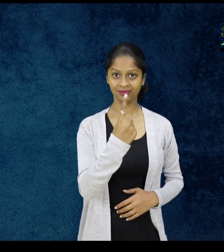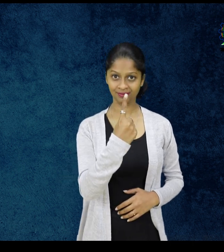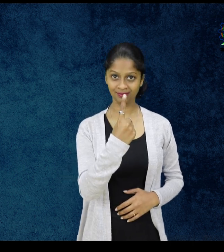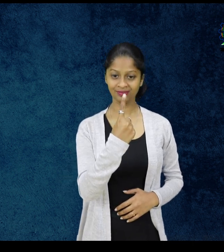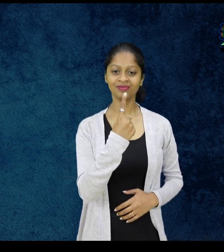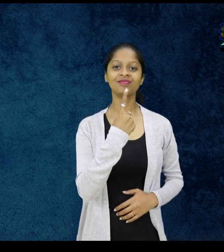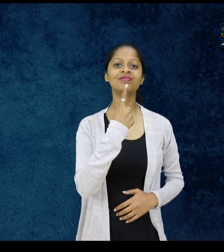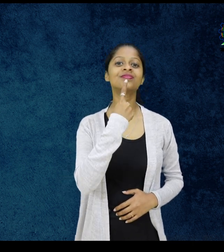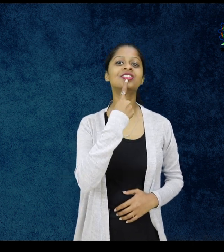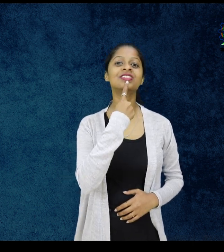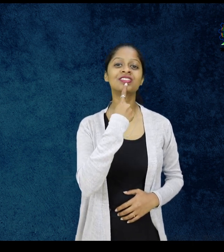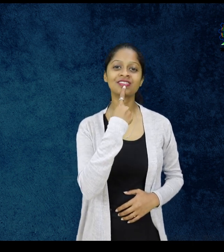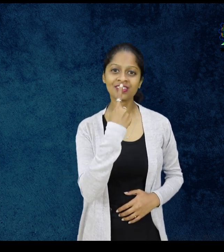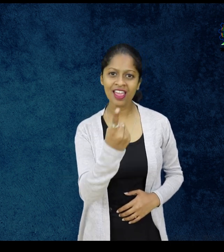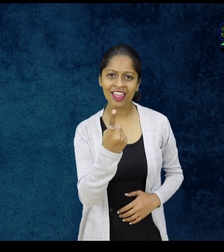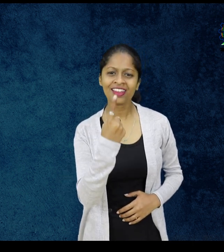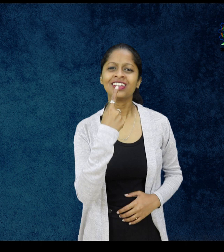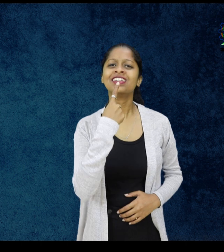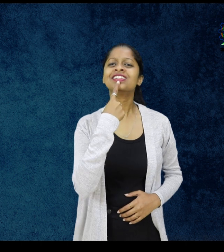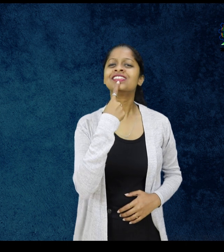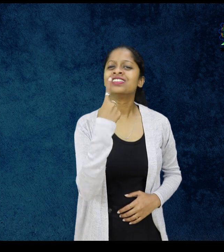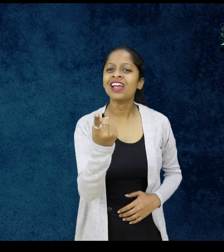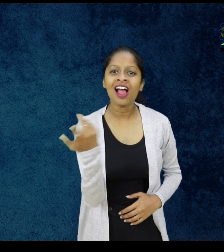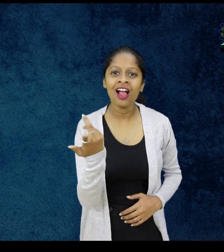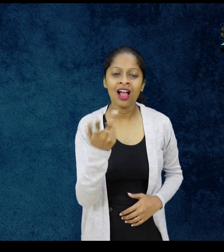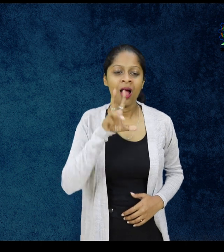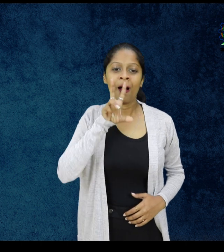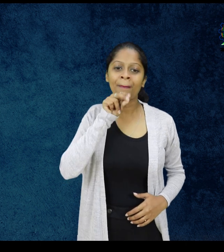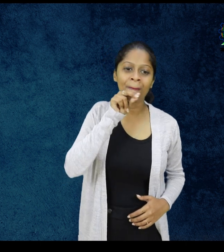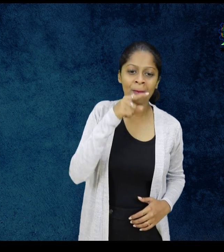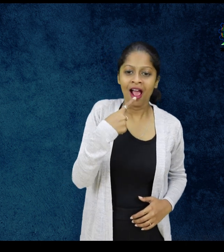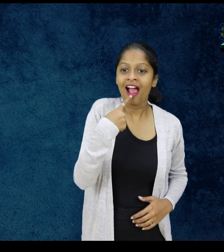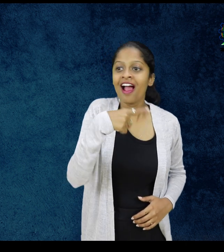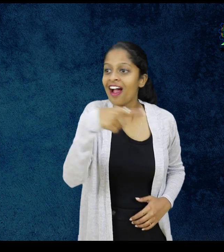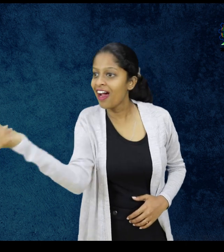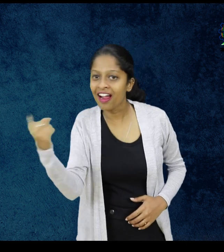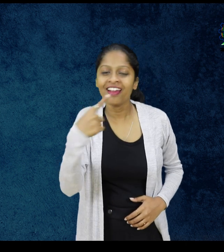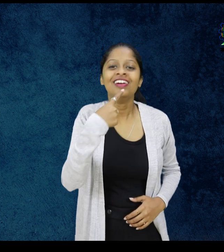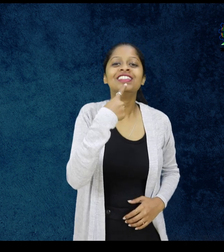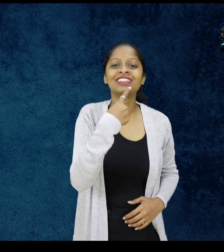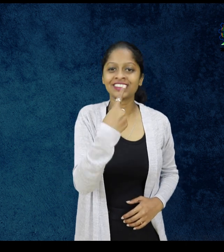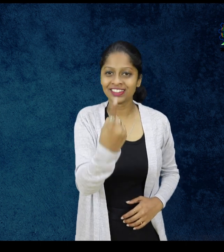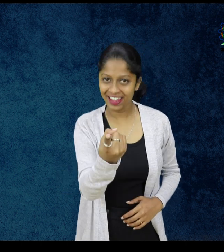इंडेक्स फिंगर होटो पर टच करके आगे की तरफ ले जाते हुए ये साइन क्यूं?